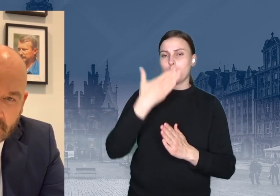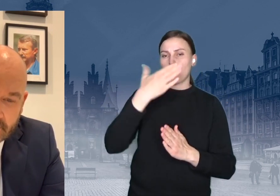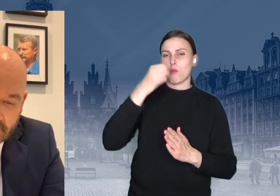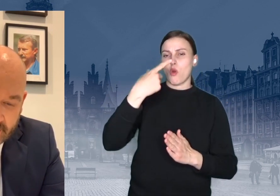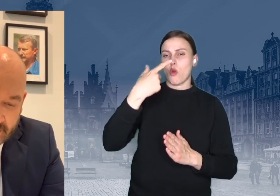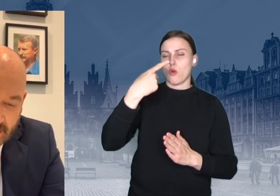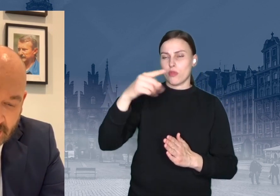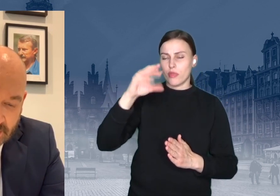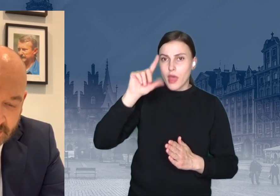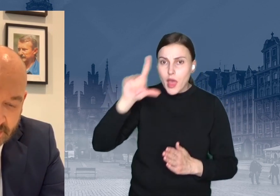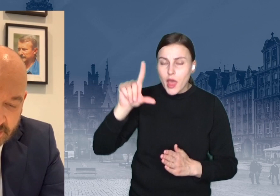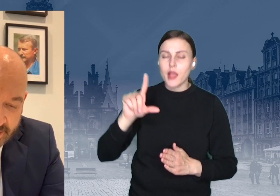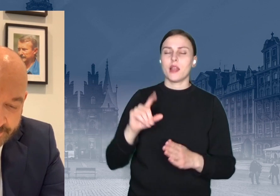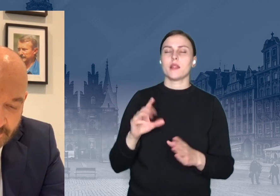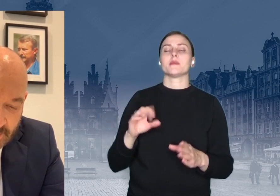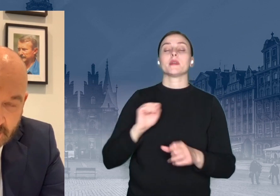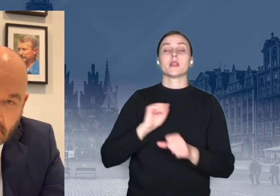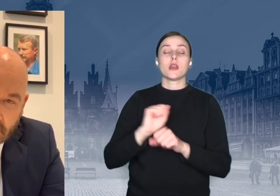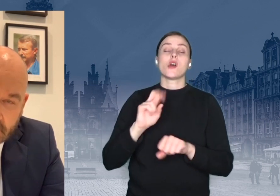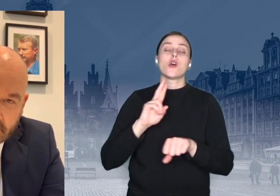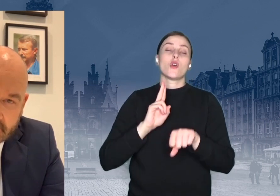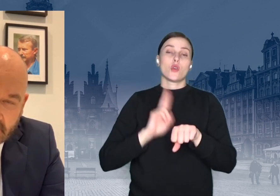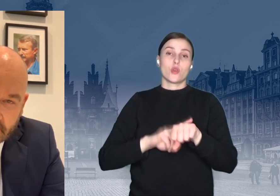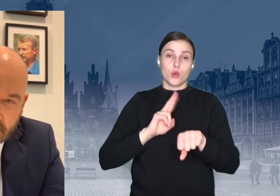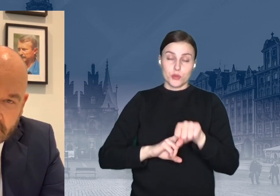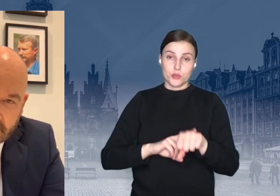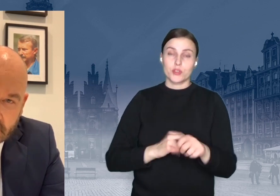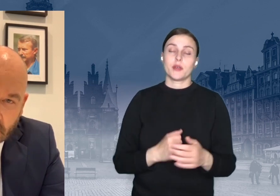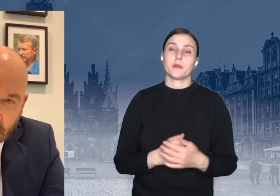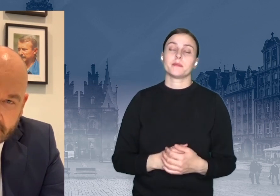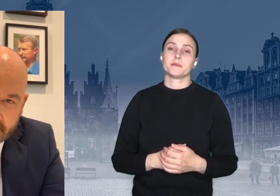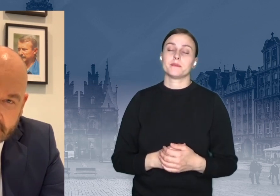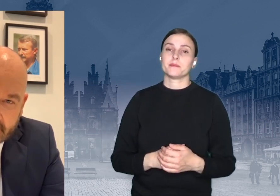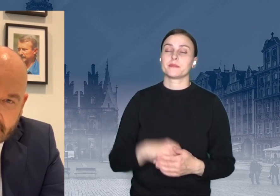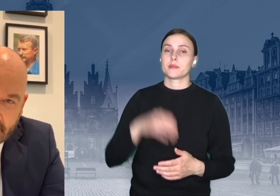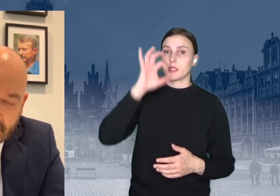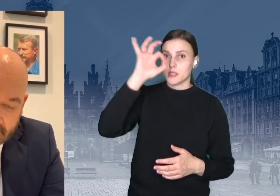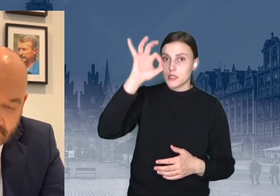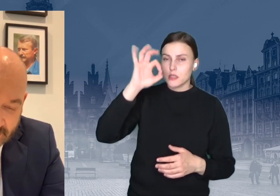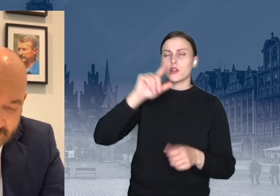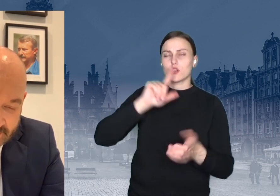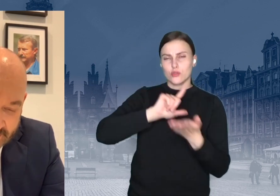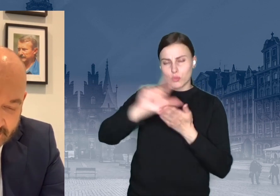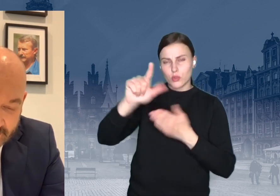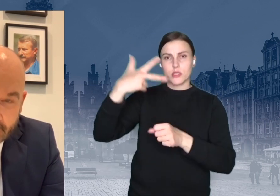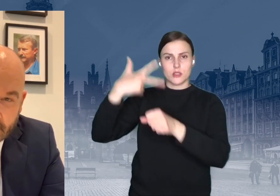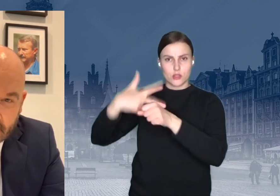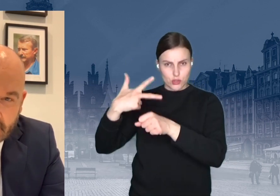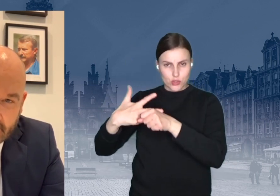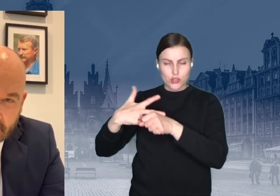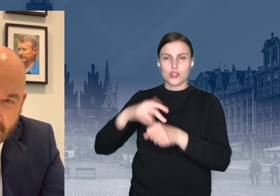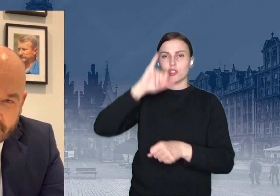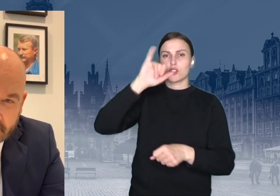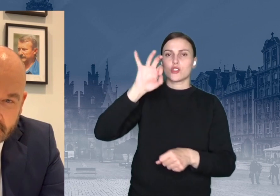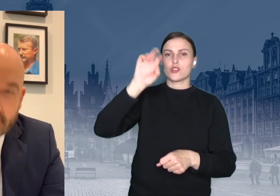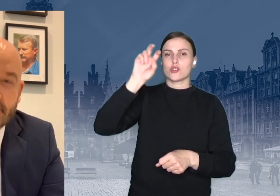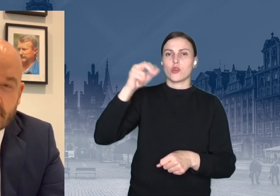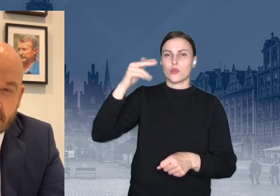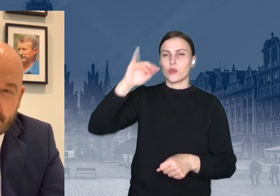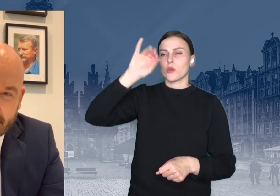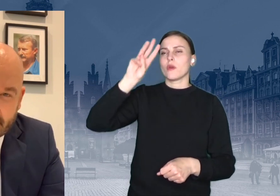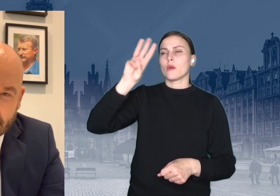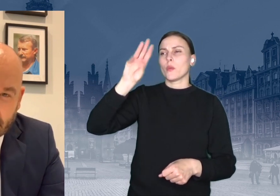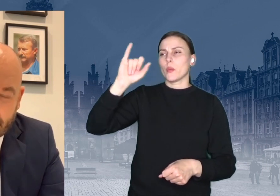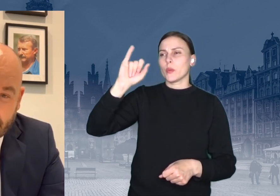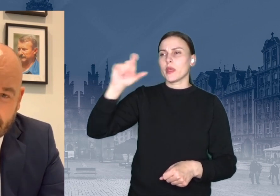o godzinie zero trzydzieści John Wiggs. A to to jest Keanu Reeves,